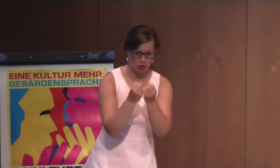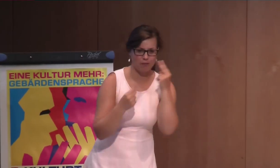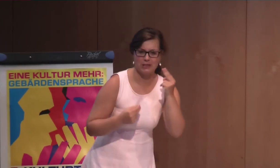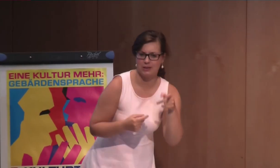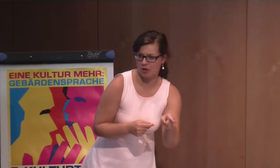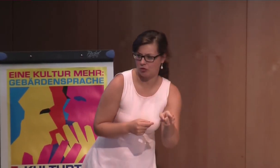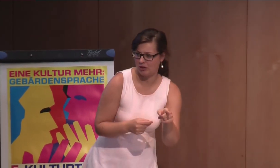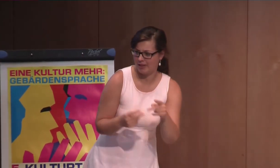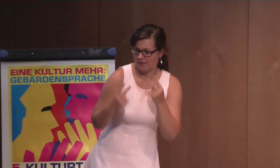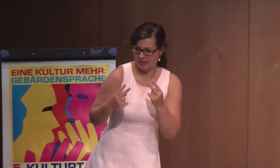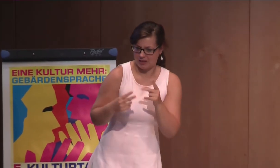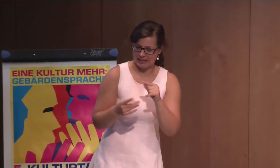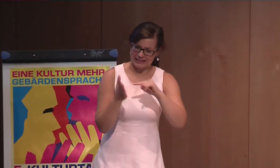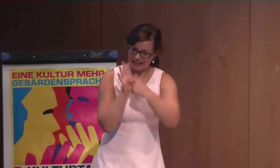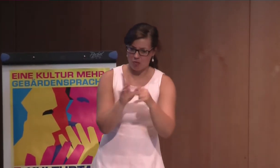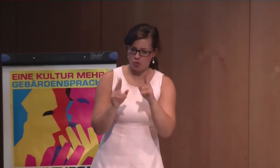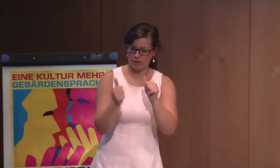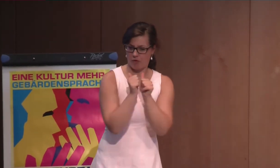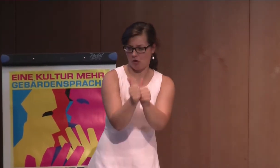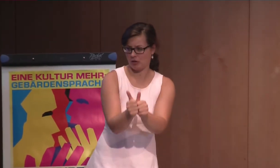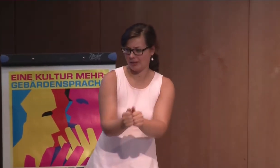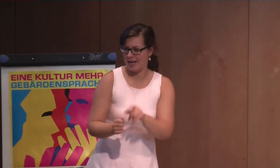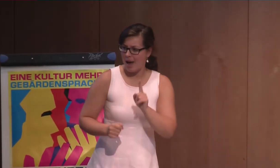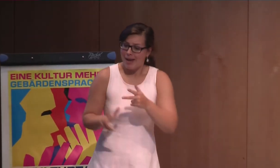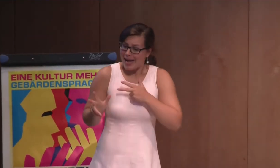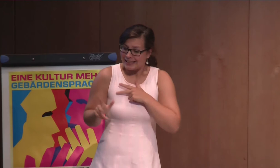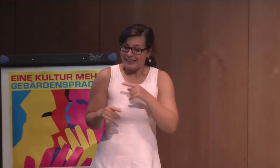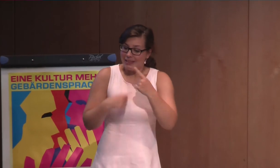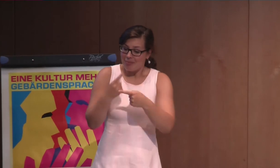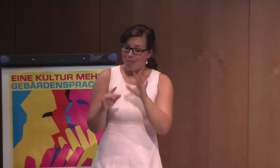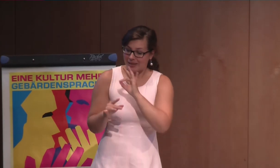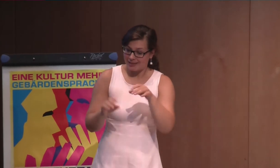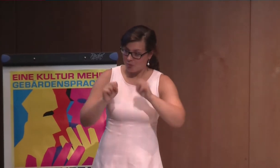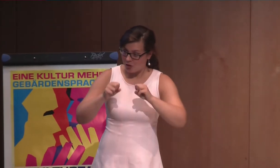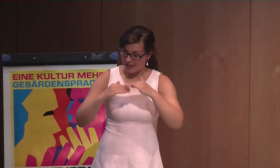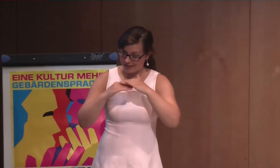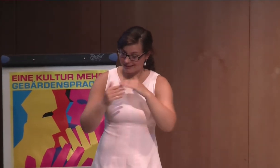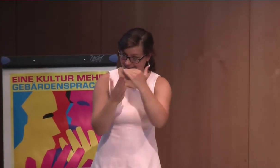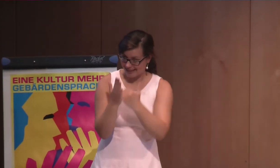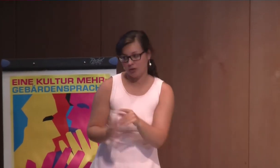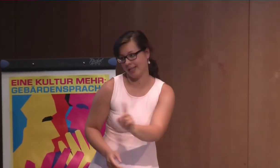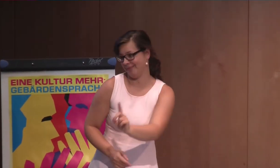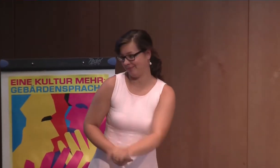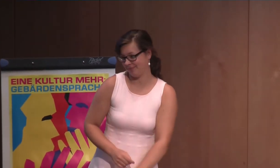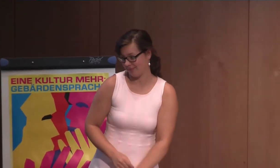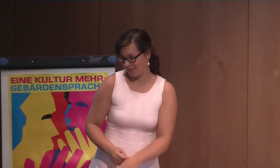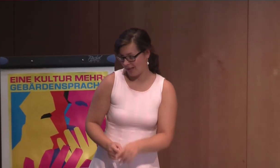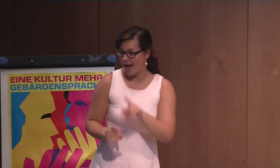und auch schauen, wie ist die reale Situation und was kann man wirklich machen, welche Folgen ergeben sich daraus. Und dann zu schauen, welche